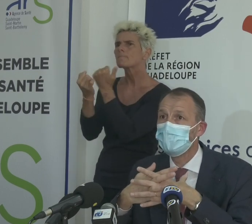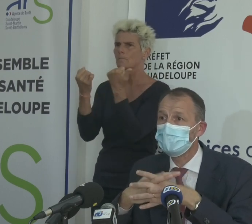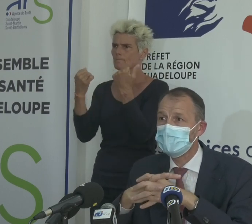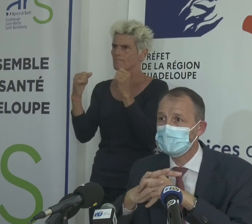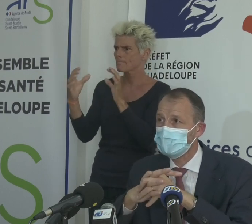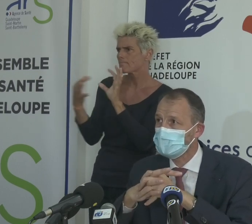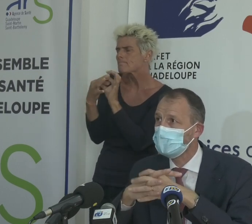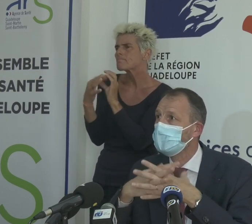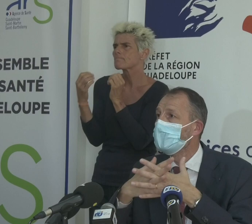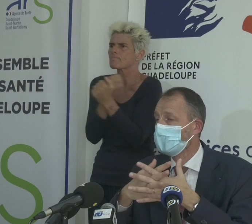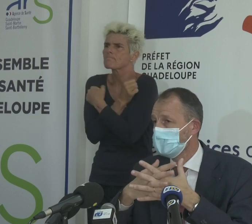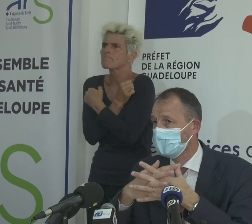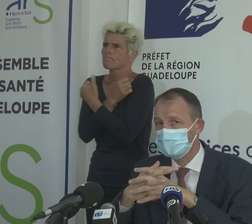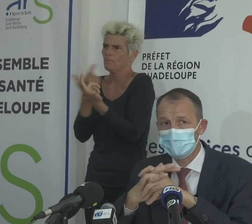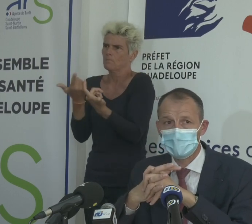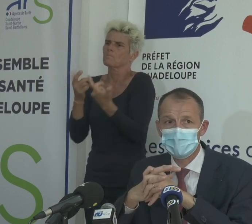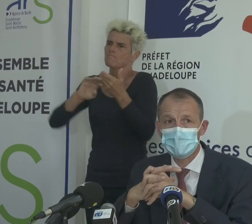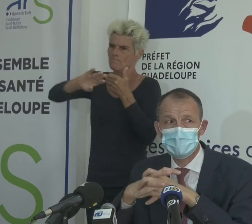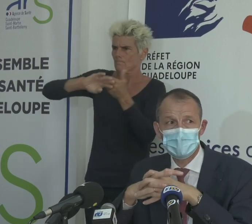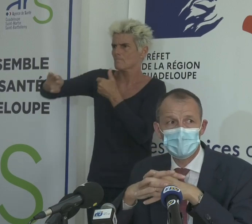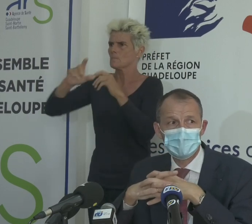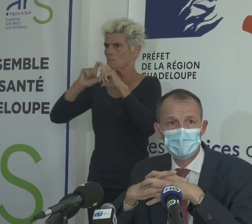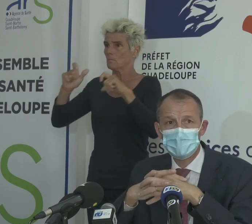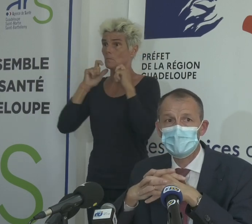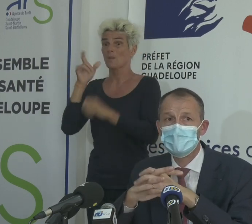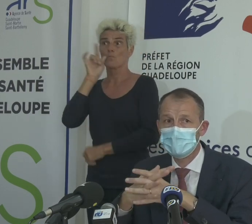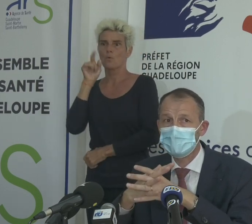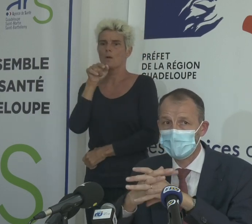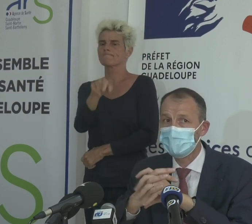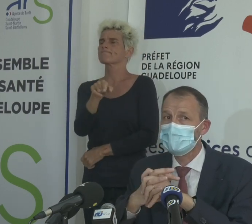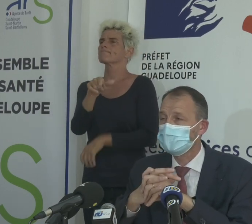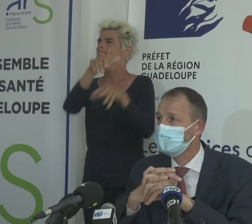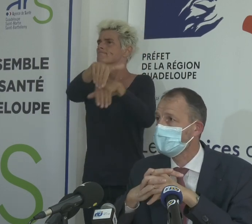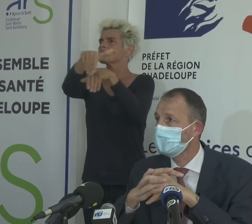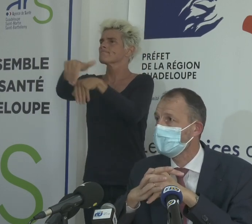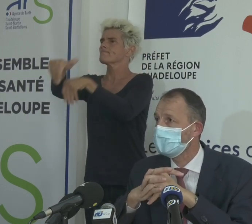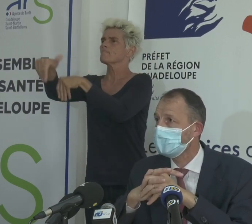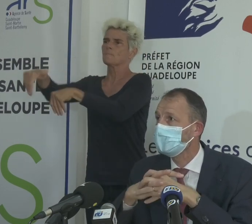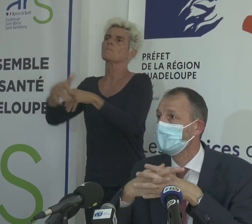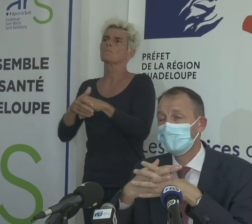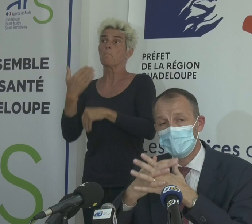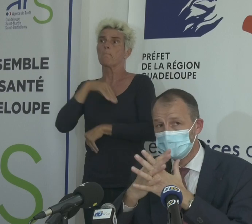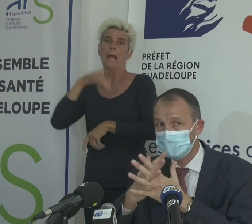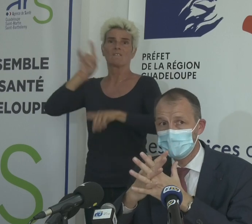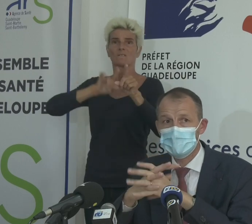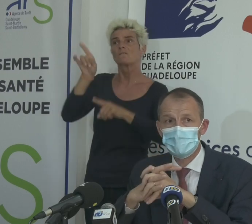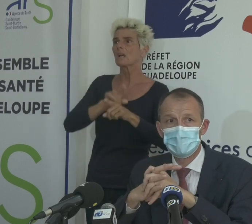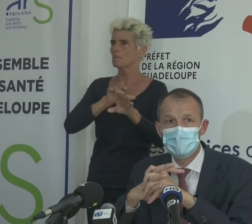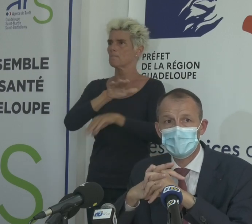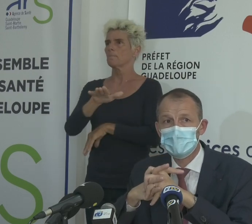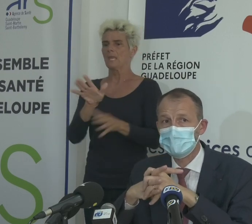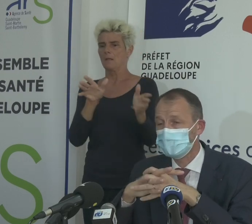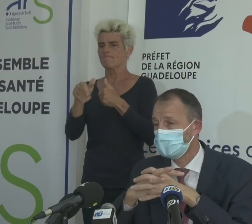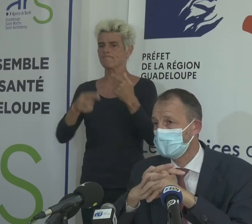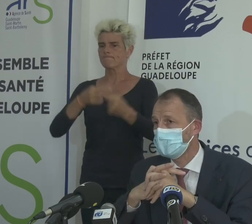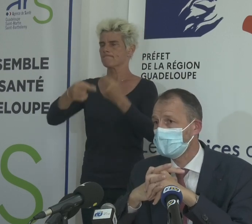physique et le port du masque indispensable. On s'est aperçu que nous avions des clusters qui commençaient à naître à l'occasion de ces cérémonies funéraires, comme on en avait déjà eu